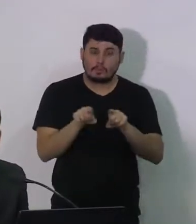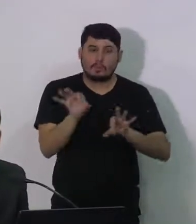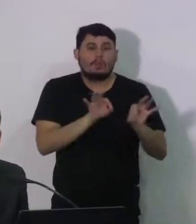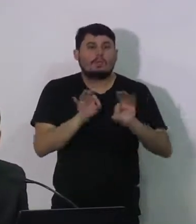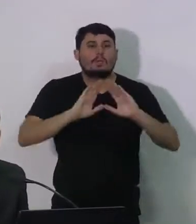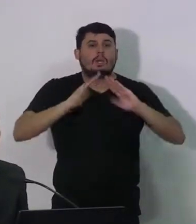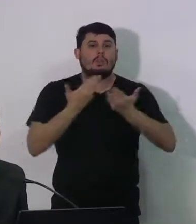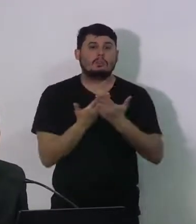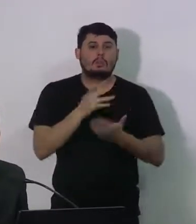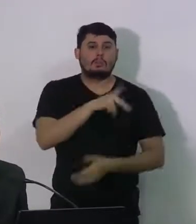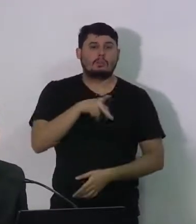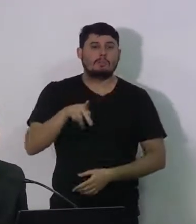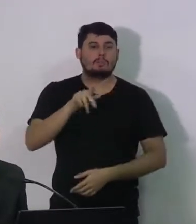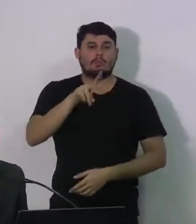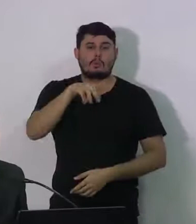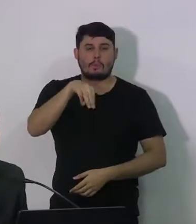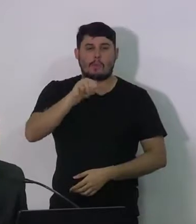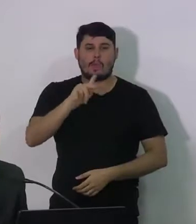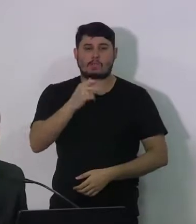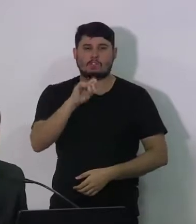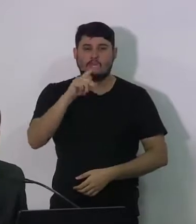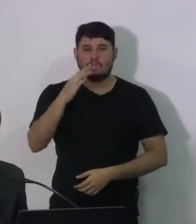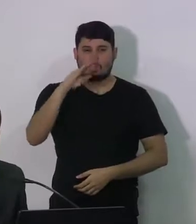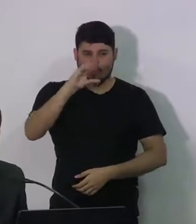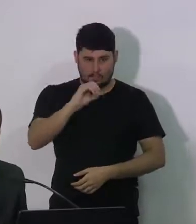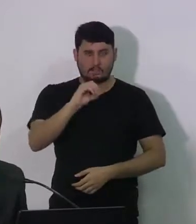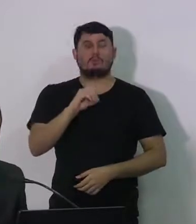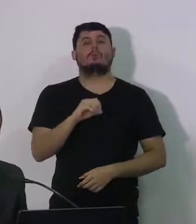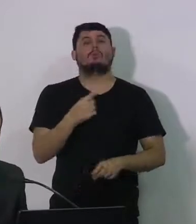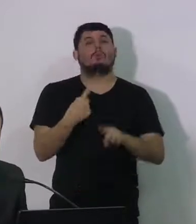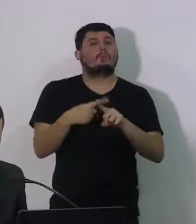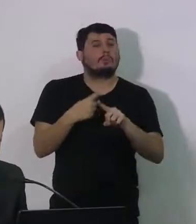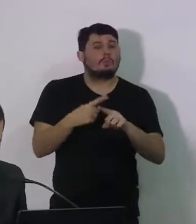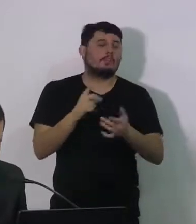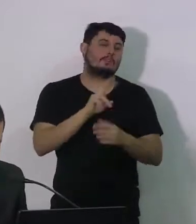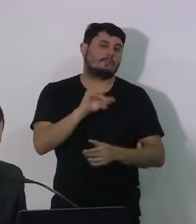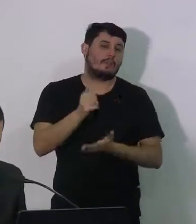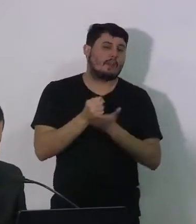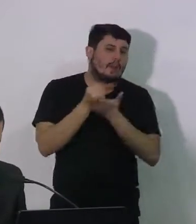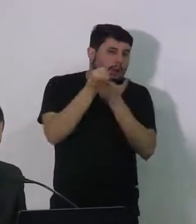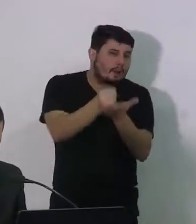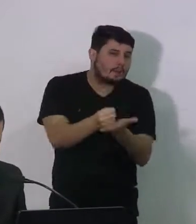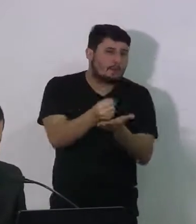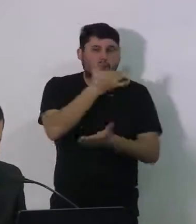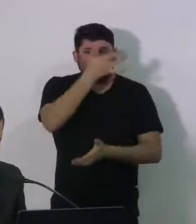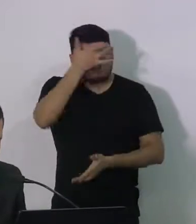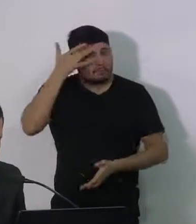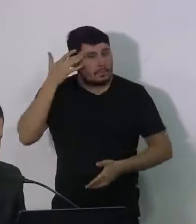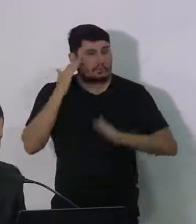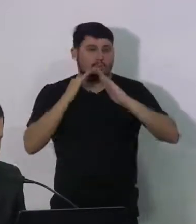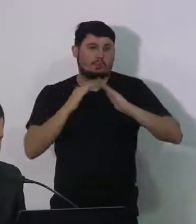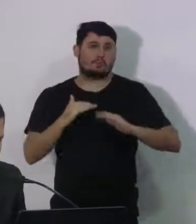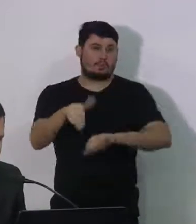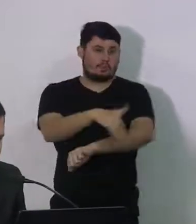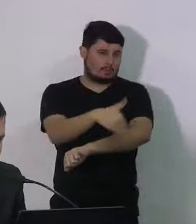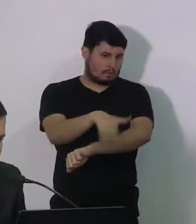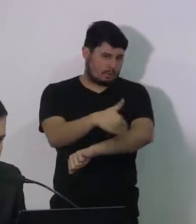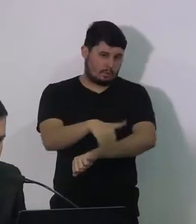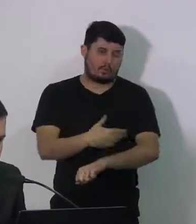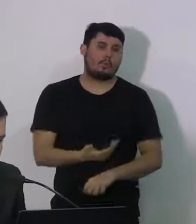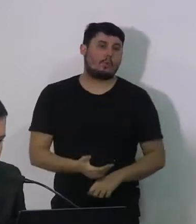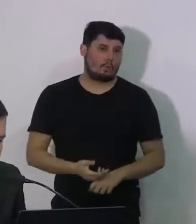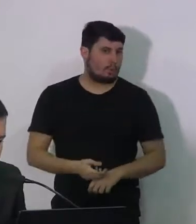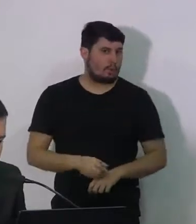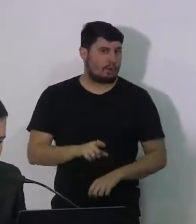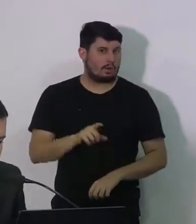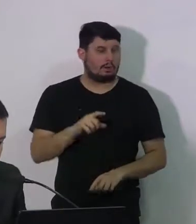Essa semana também estará disponível para atender melhor a população em situação de rua. A gente não fechou nenhum serviço,